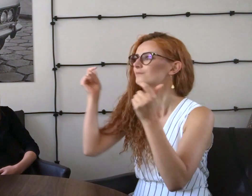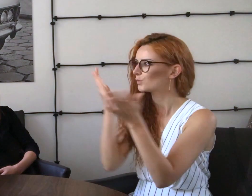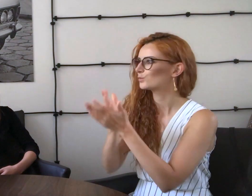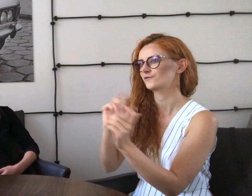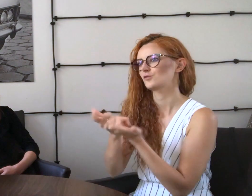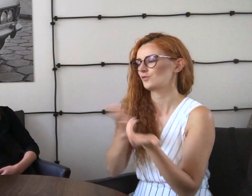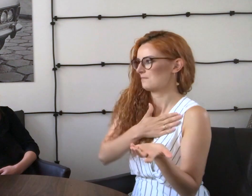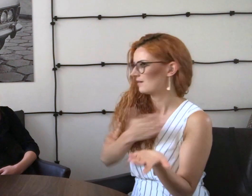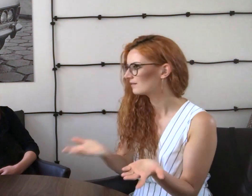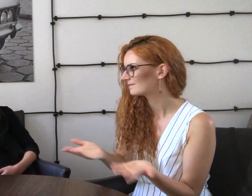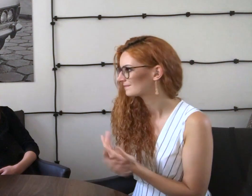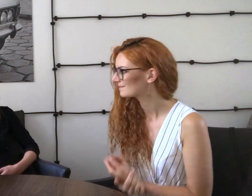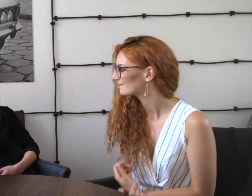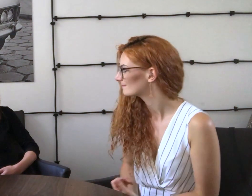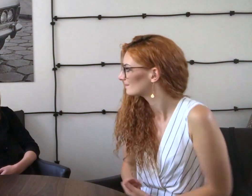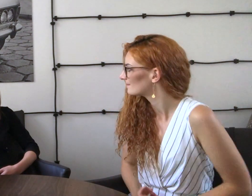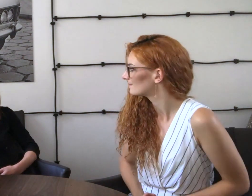droga. To nie jest tak na wstryknięcie palców, że się wszystko ma.